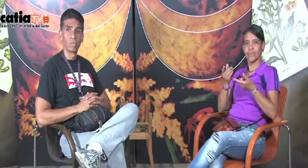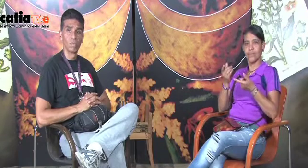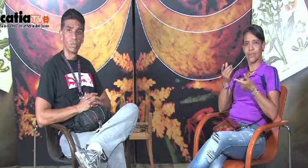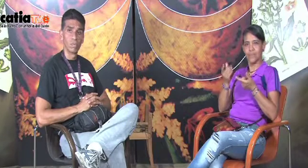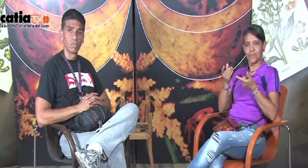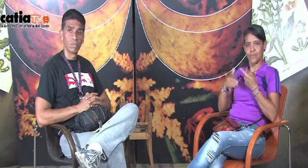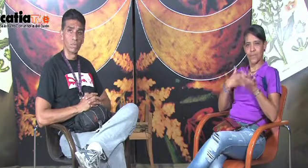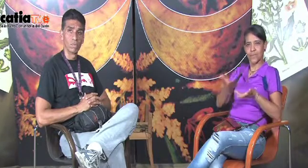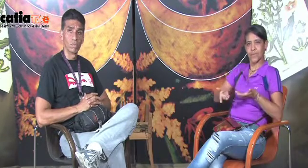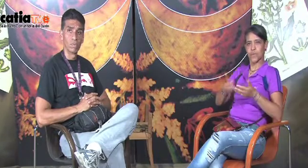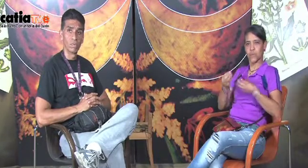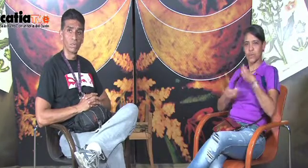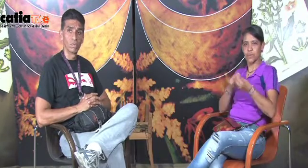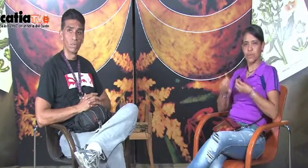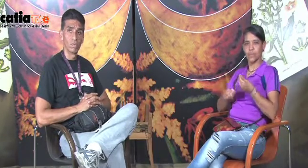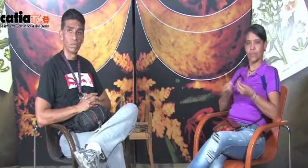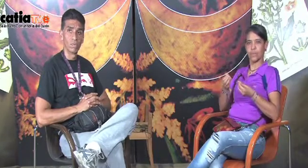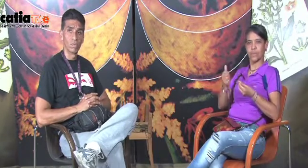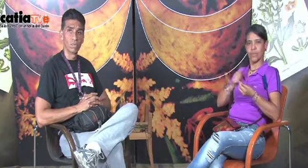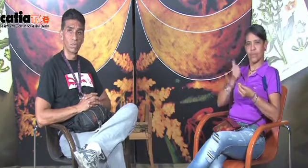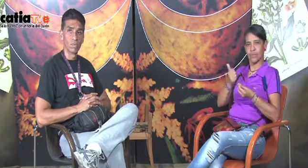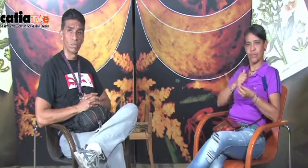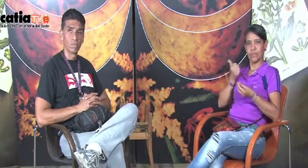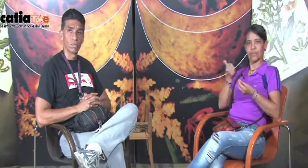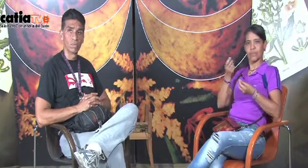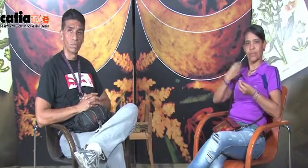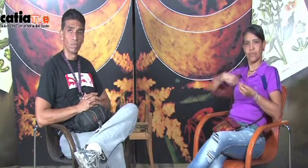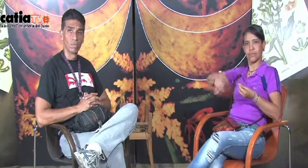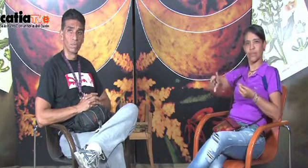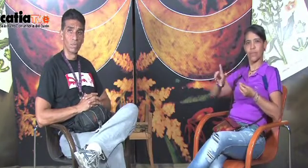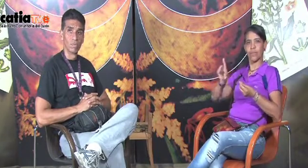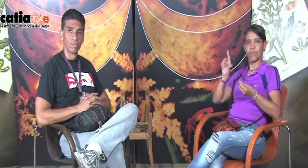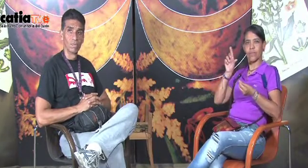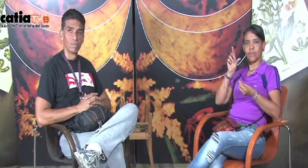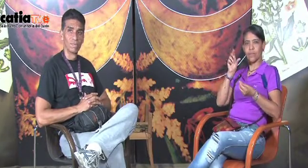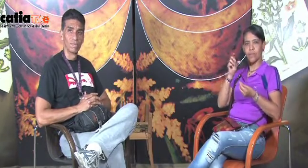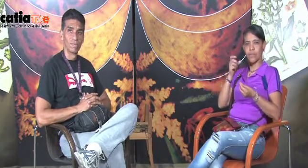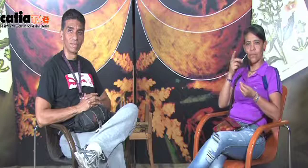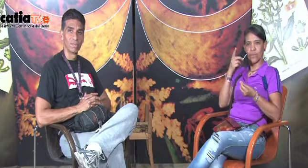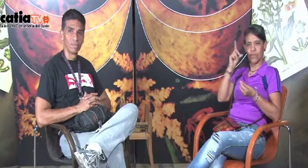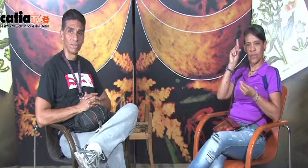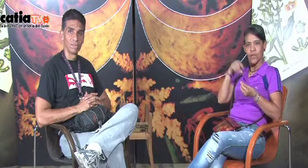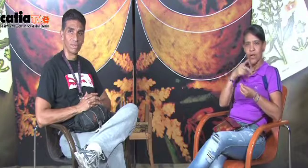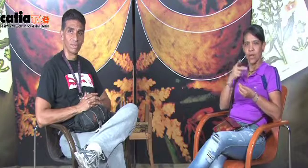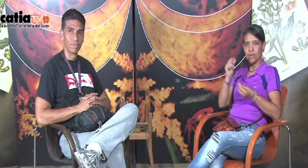que puede hacer cualquiera que tenga o no discapacidad.